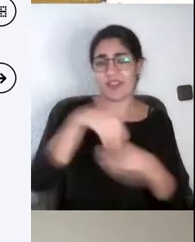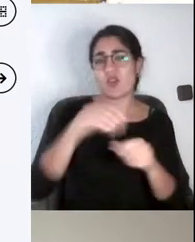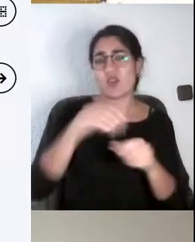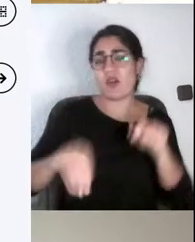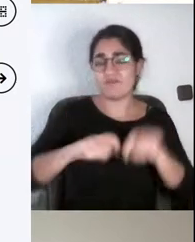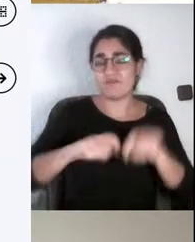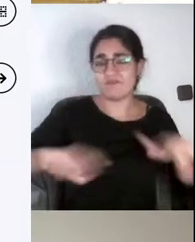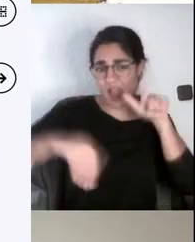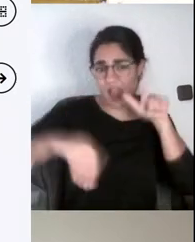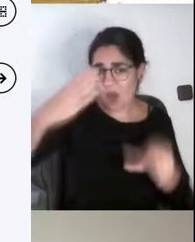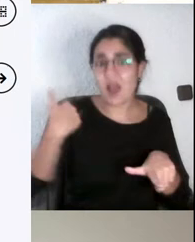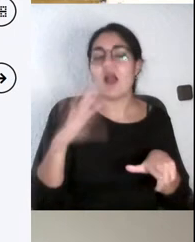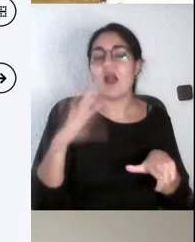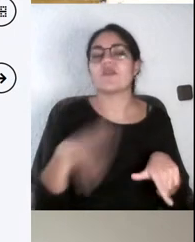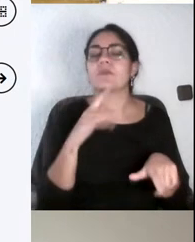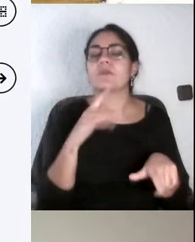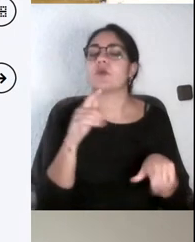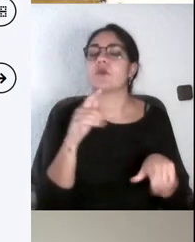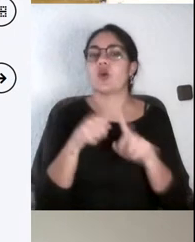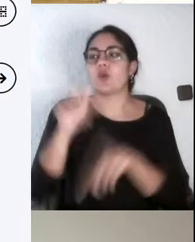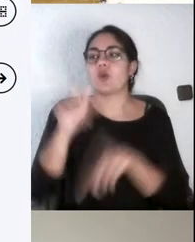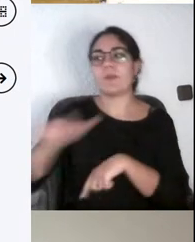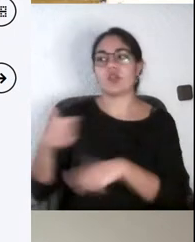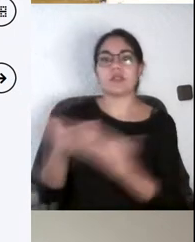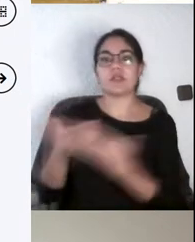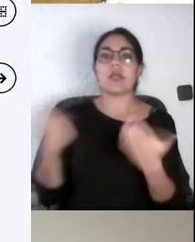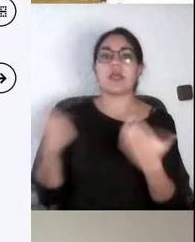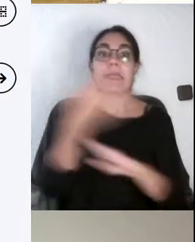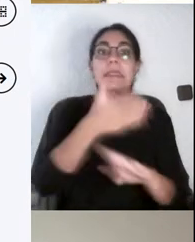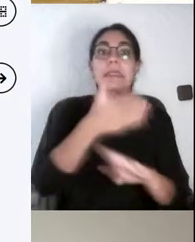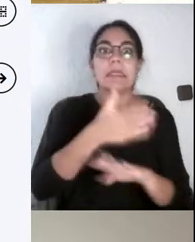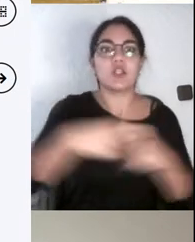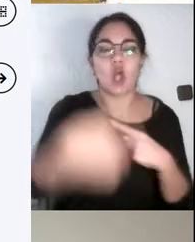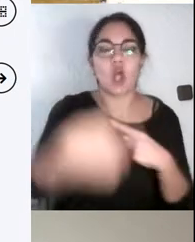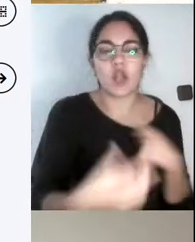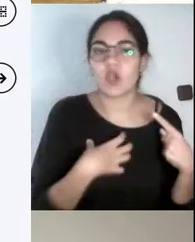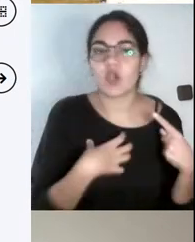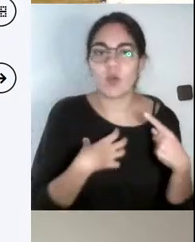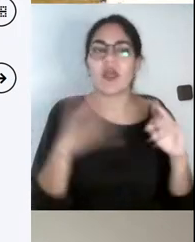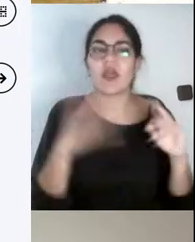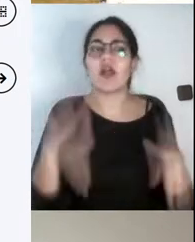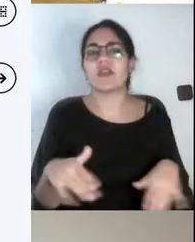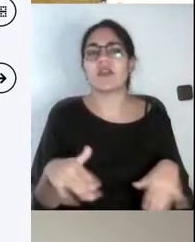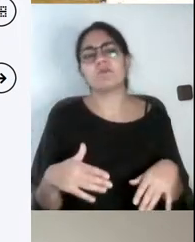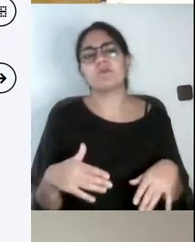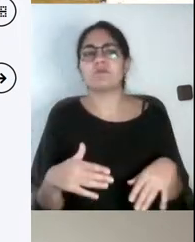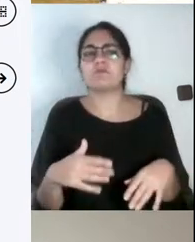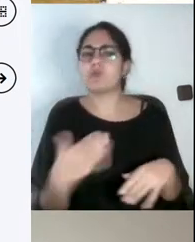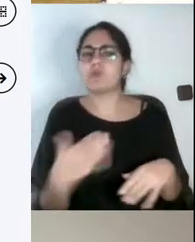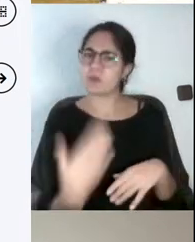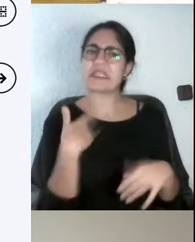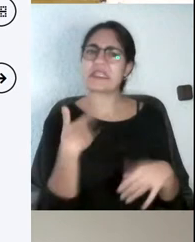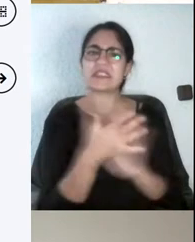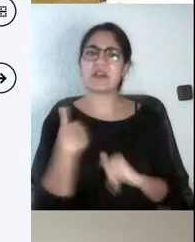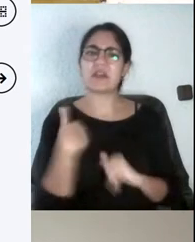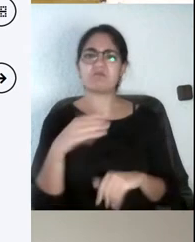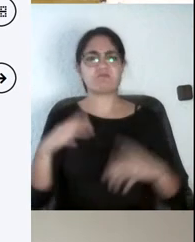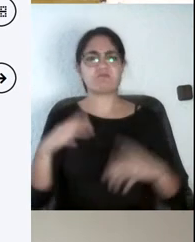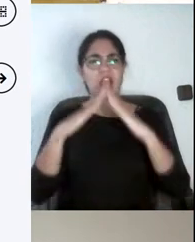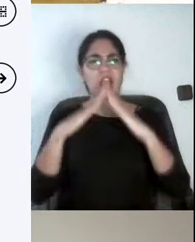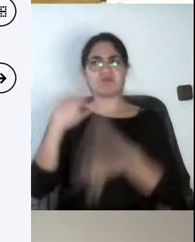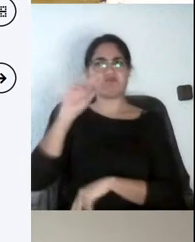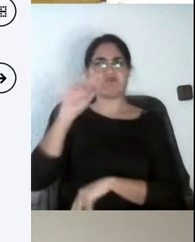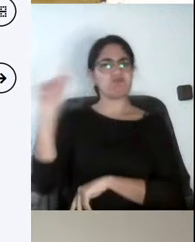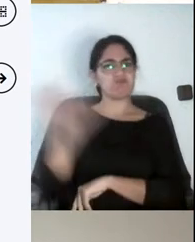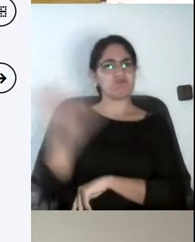el apoyo que se le esté dando también va a repercutir después en la evaluación. Porque si